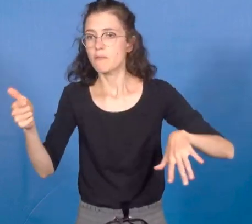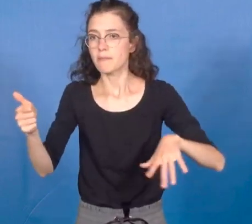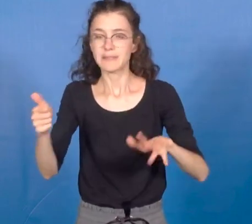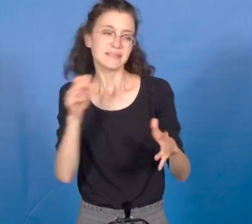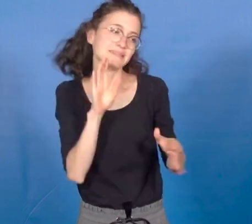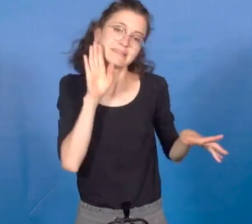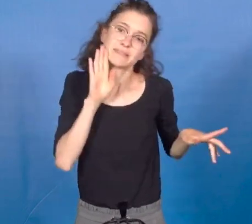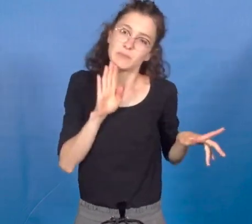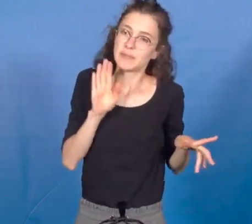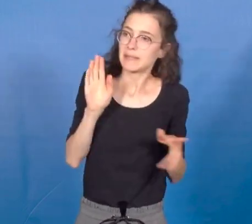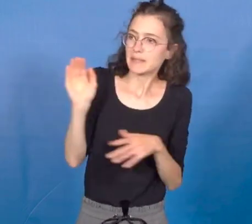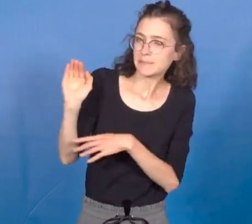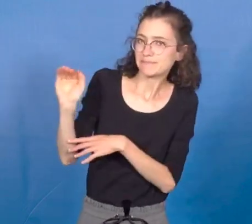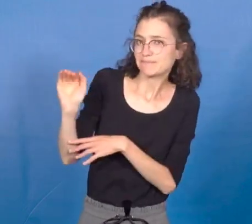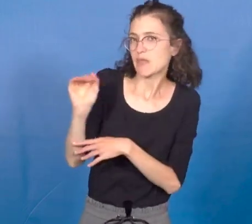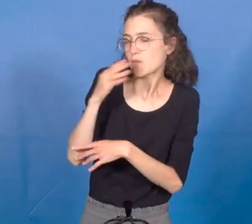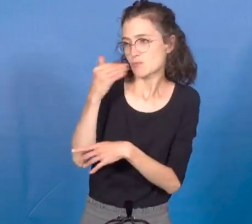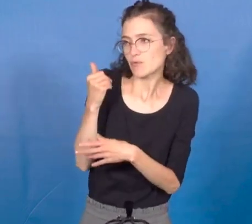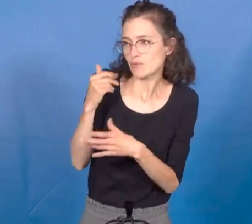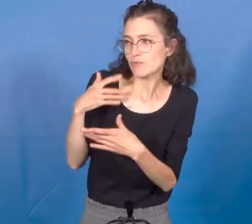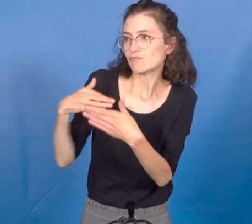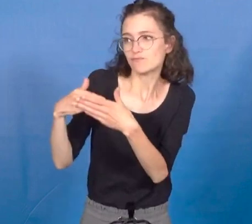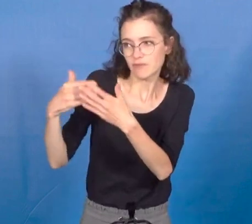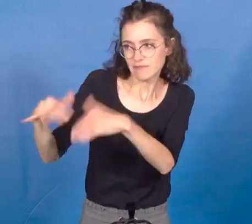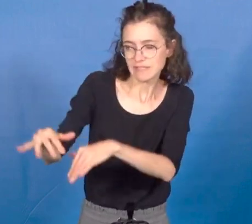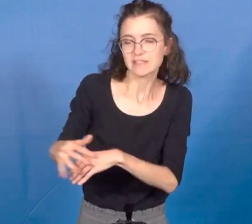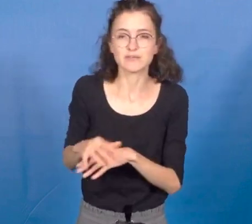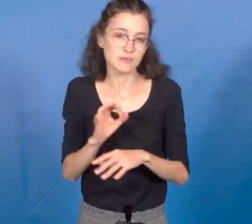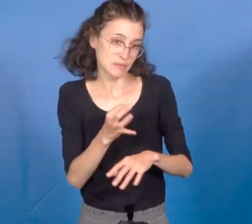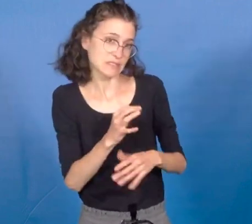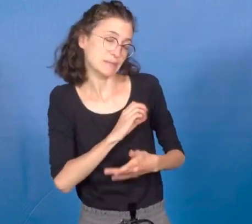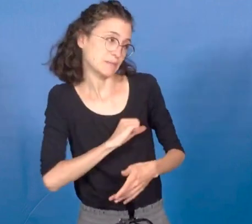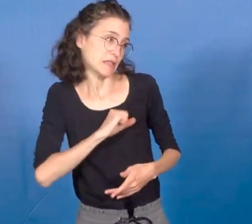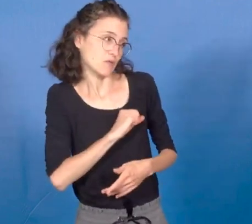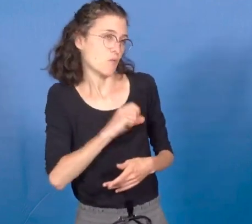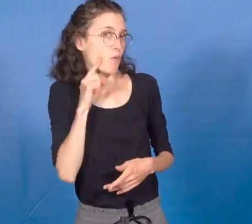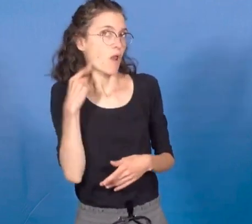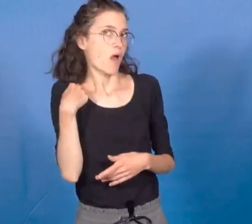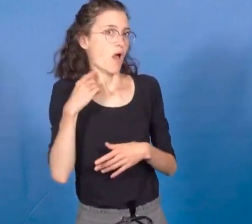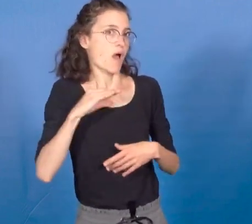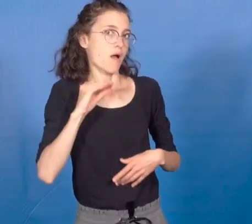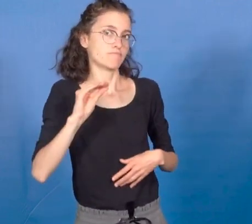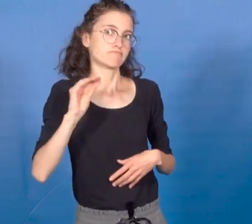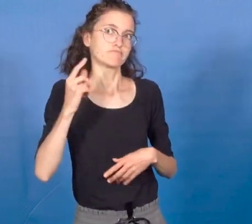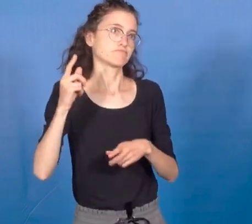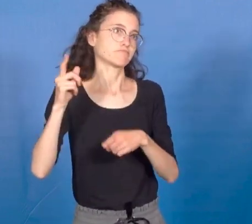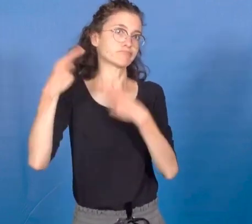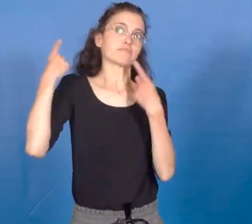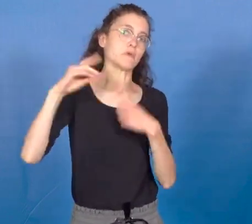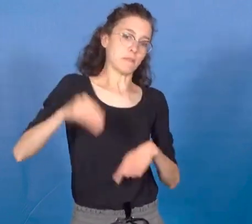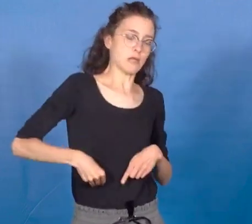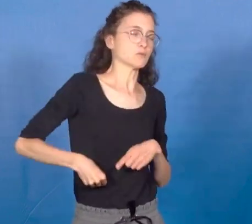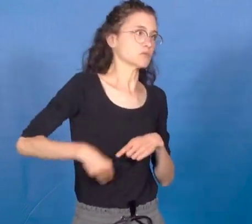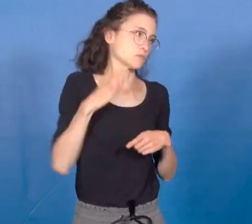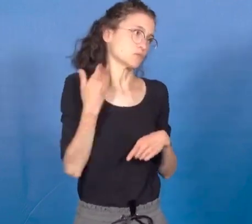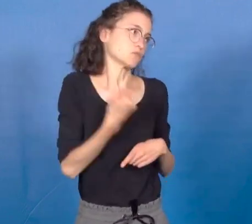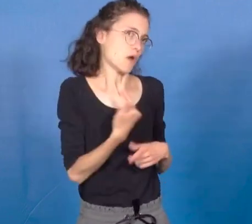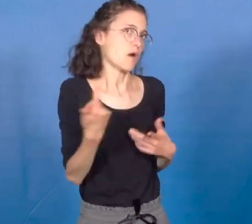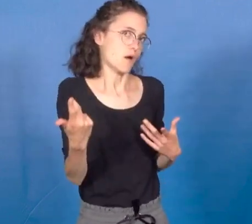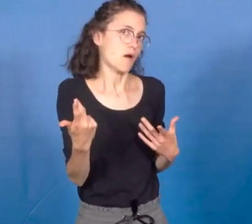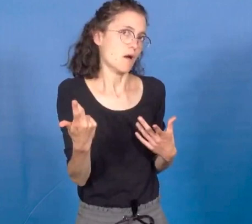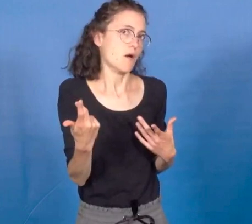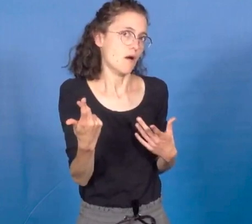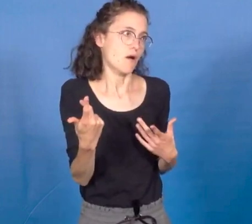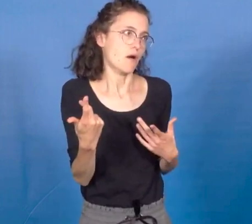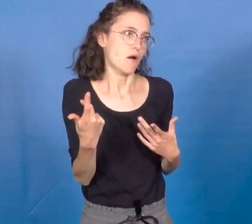conclure, Madame Bonamici. Excusez-moi, mais j'ai été mise en cause, donc je prends le temps, je n'ai pas accès aux médias nationaux pour